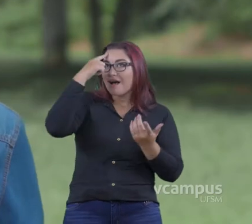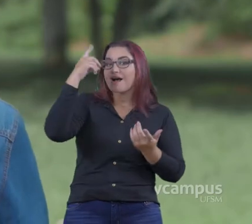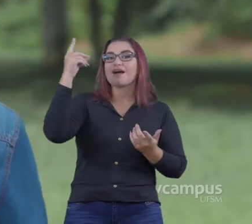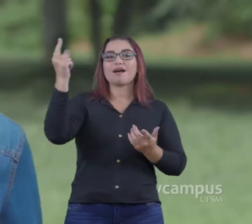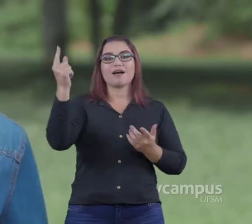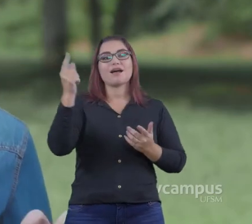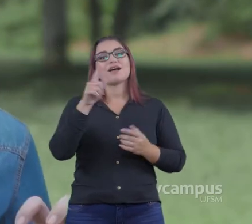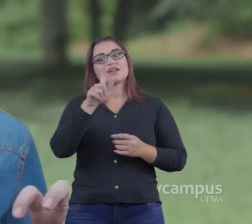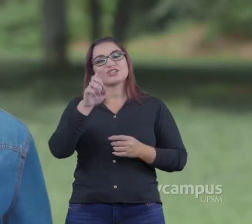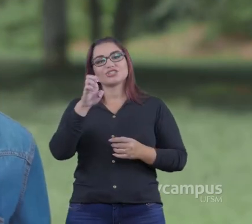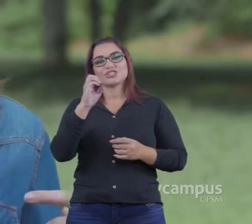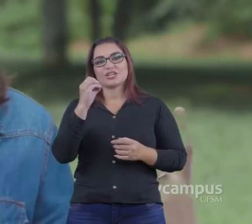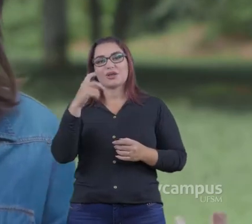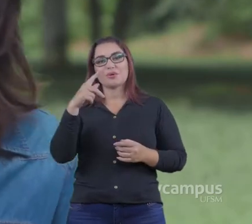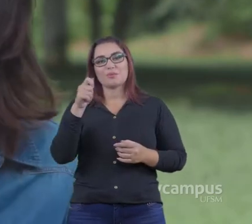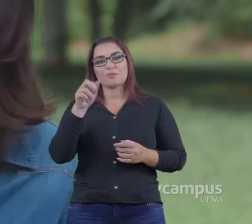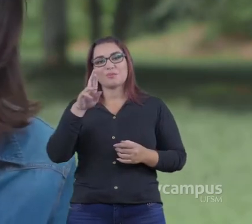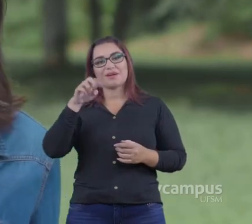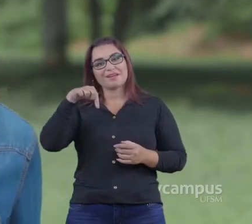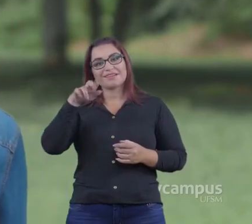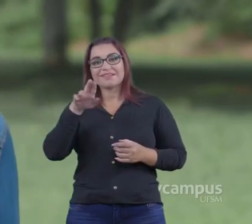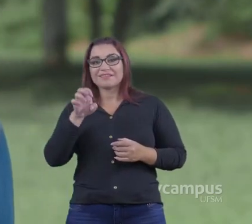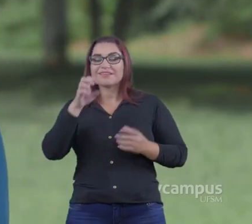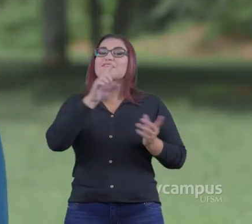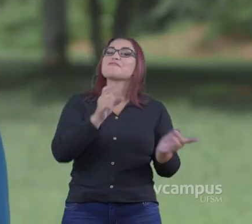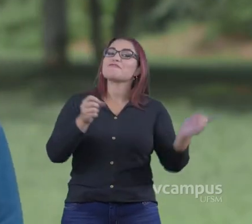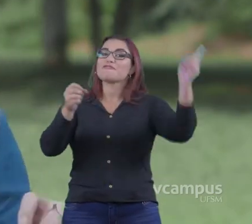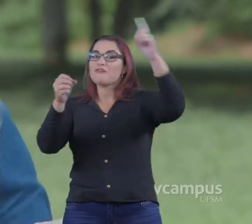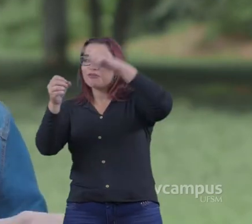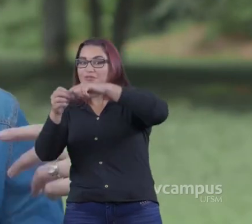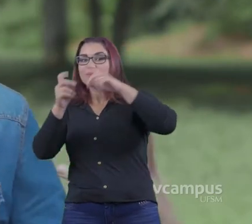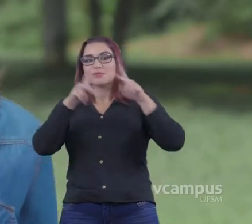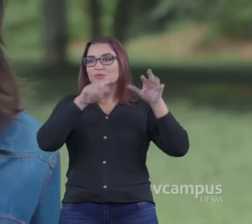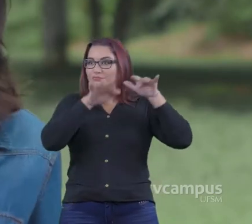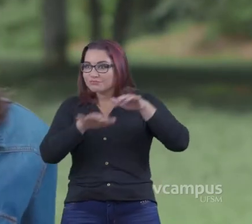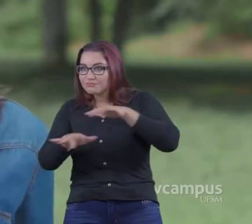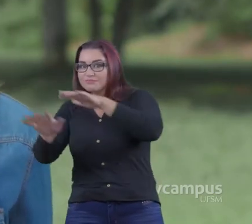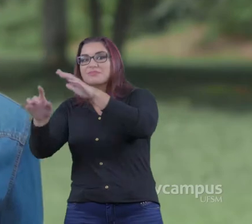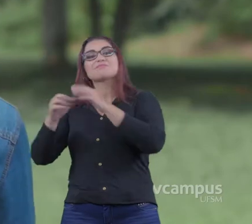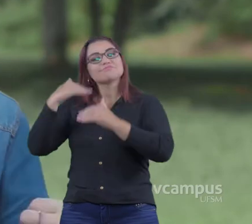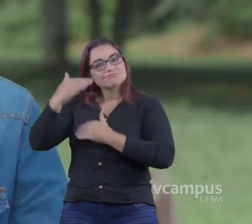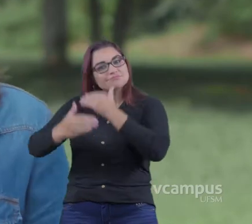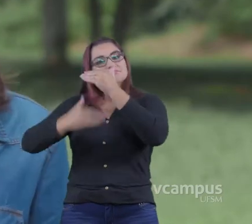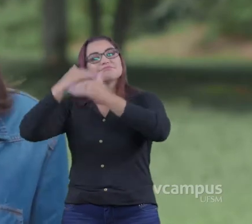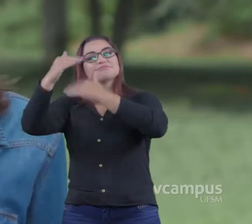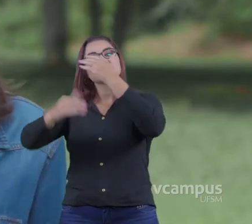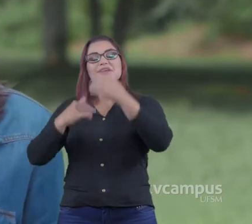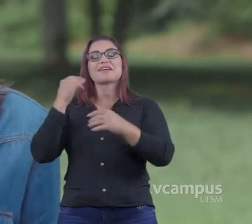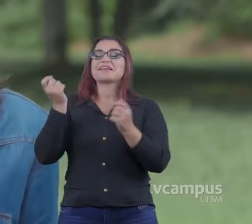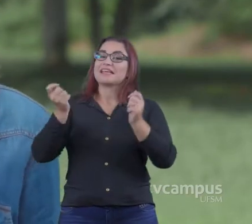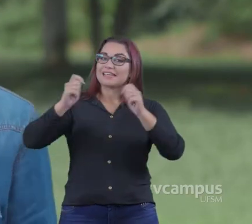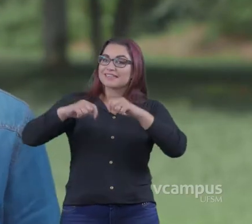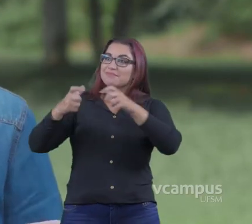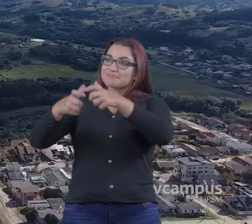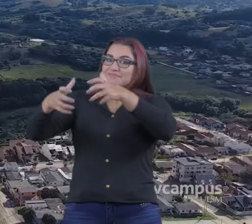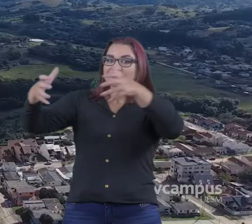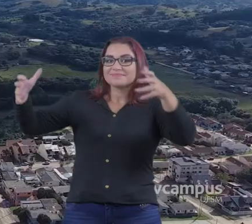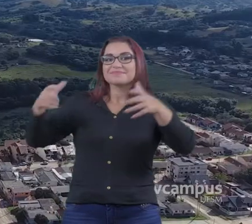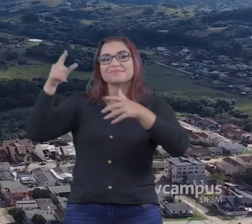é uma forma de retornar aquelas pessoas àquele lugar Retornar um desenvolvimento, uma outra opção de desenvolvimento econômico